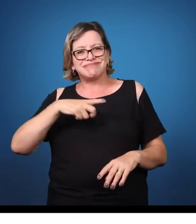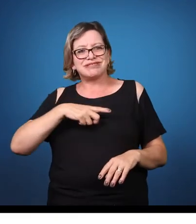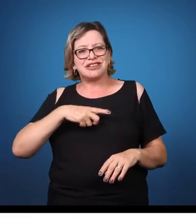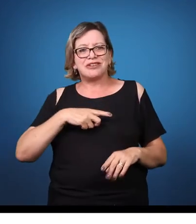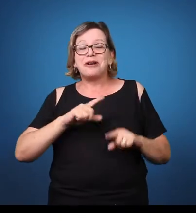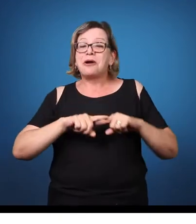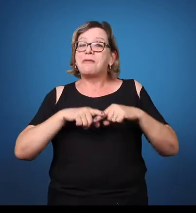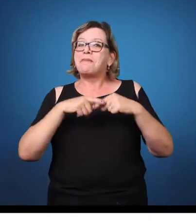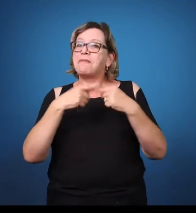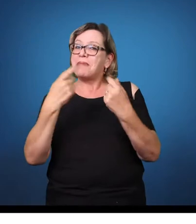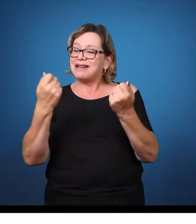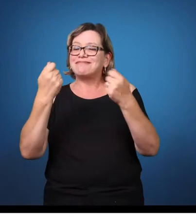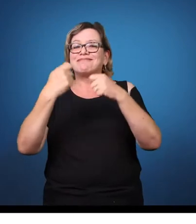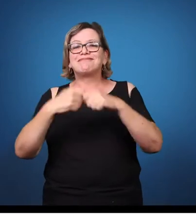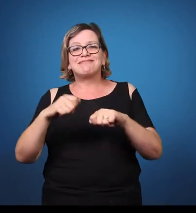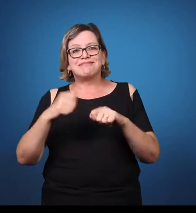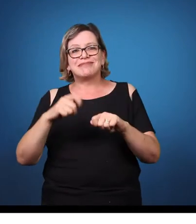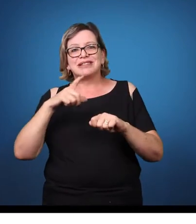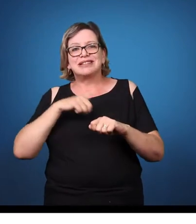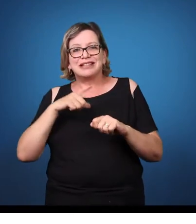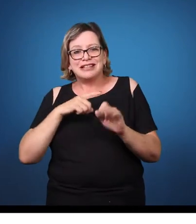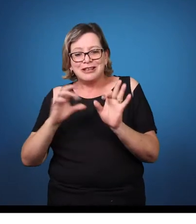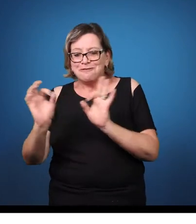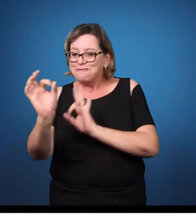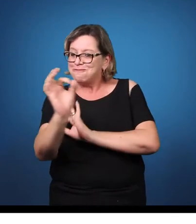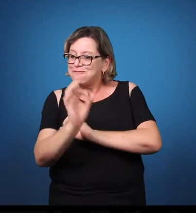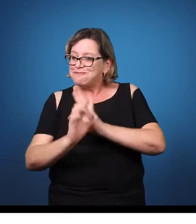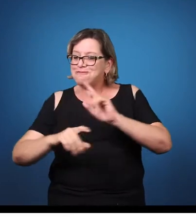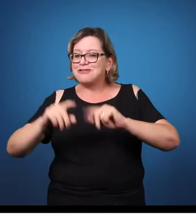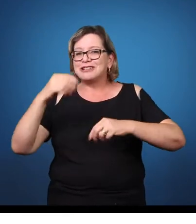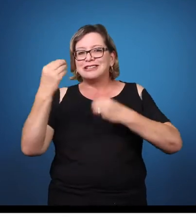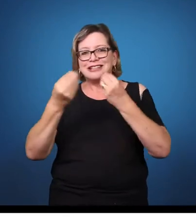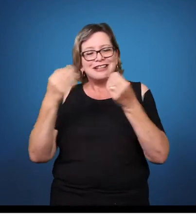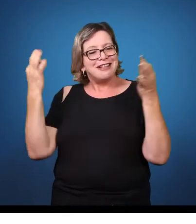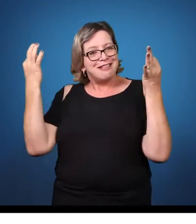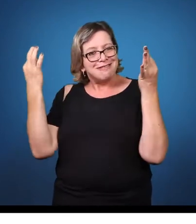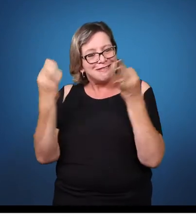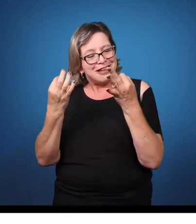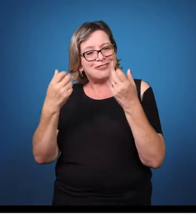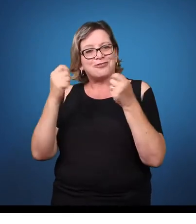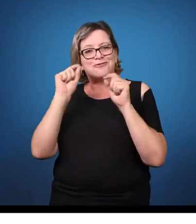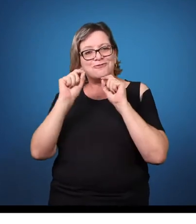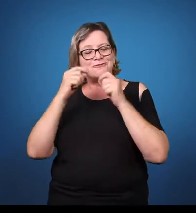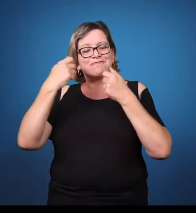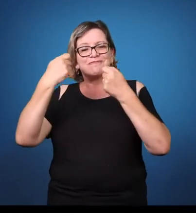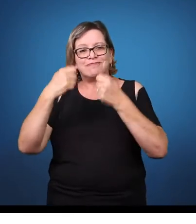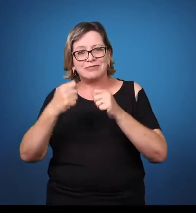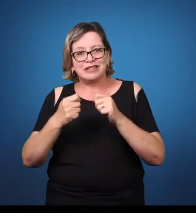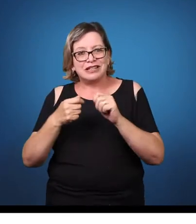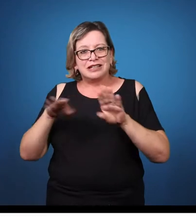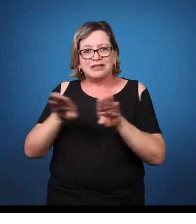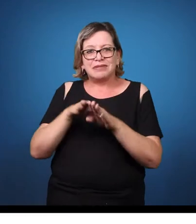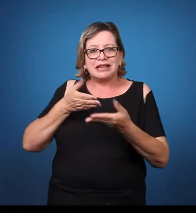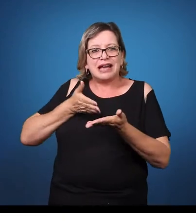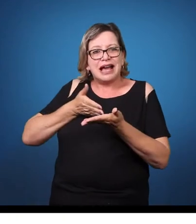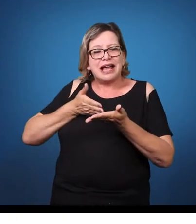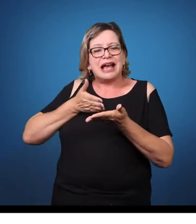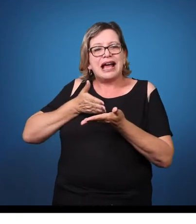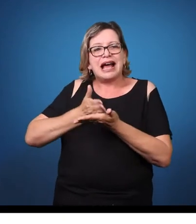gancho de novo da sua fala. Nós estamos em um ambiente universitário, não é? Com uma gama muito grande